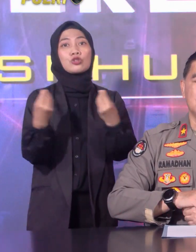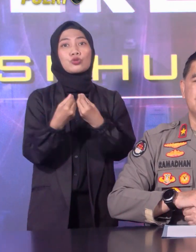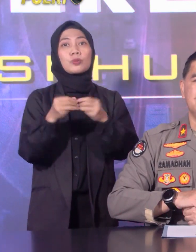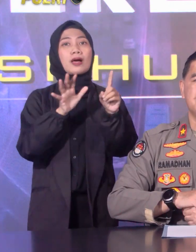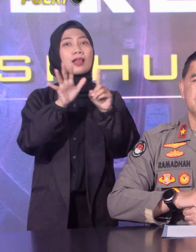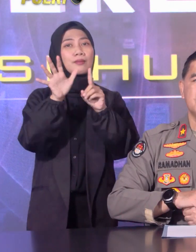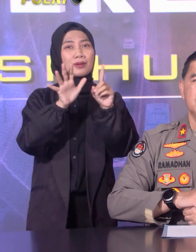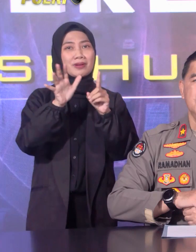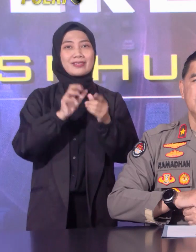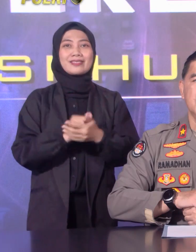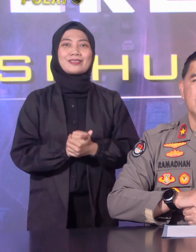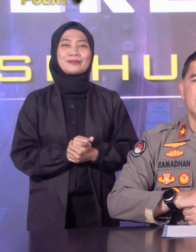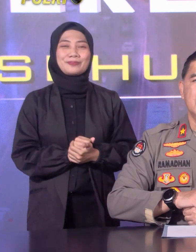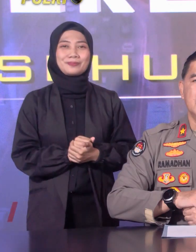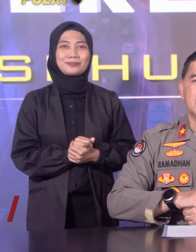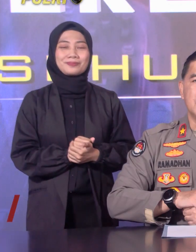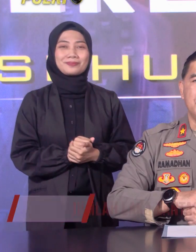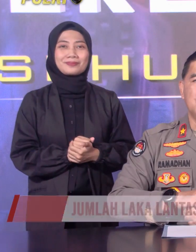kasus.